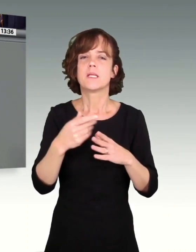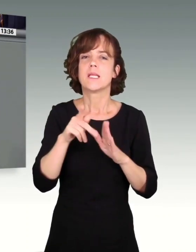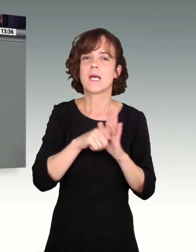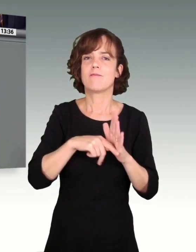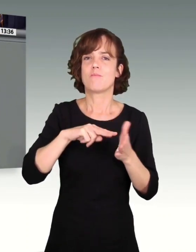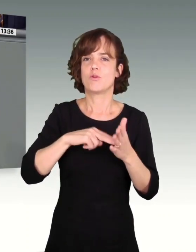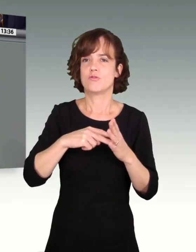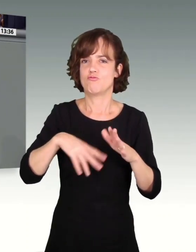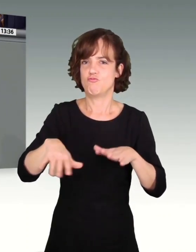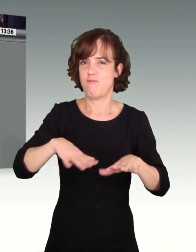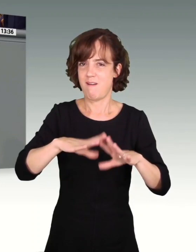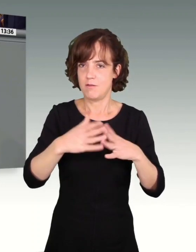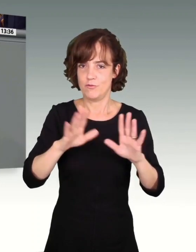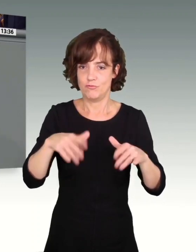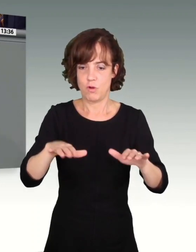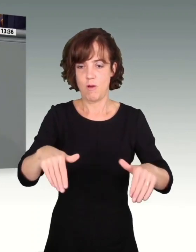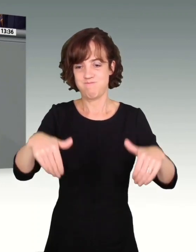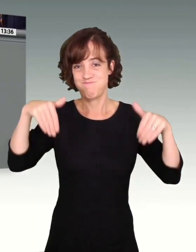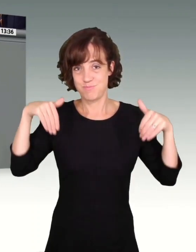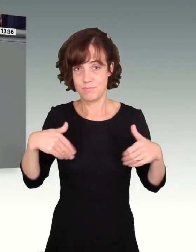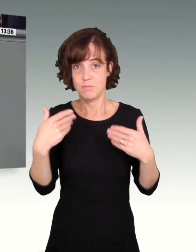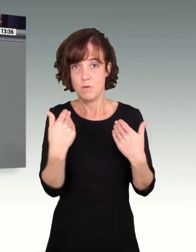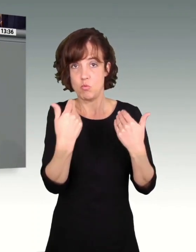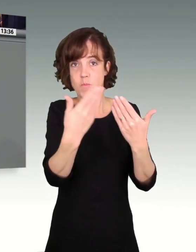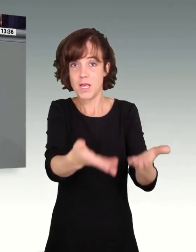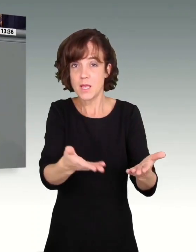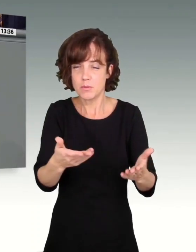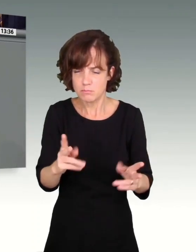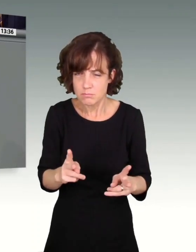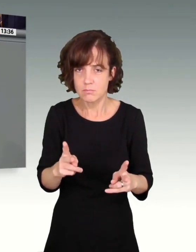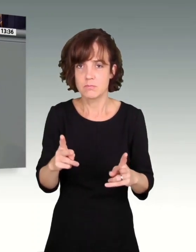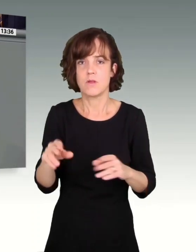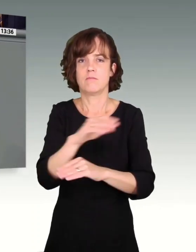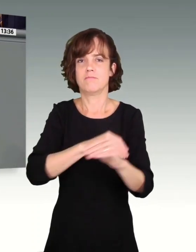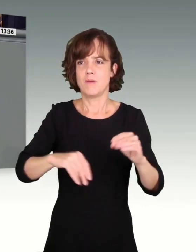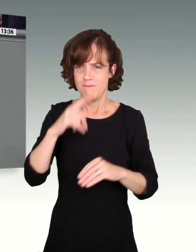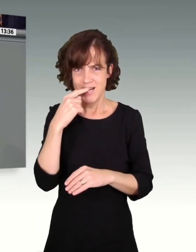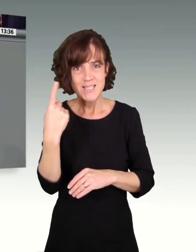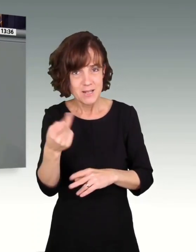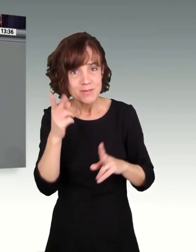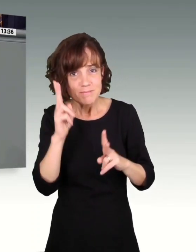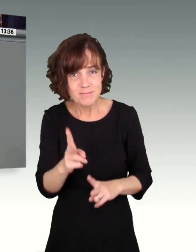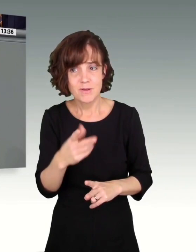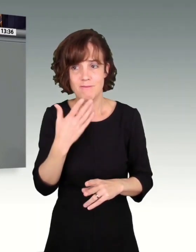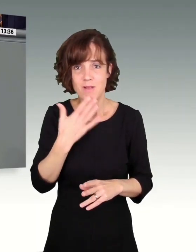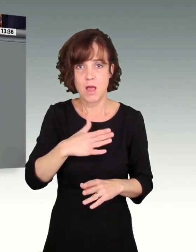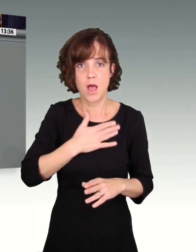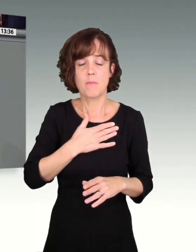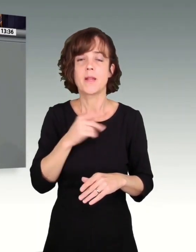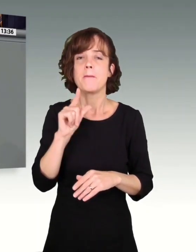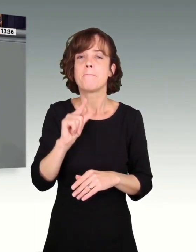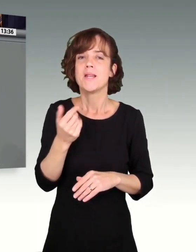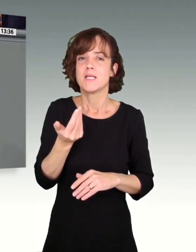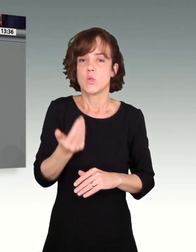Hand geben wollen. die, ja natürlich, und wenn Sie dafür plädieren, dass der Mindestlohn jedes